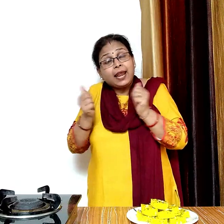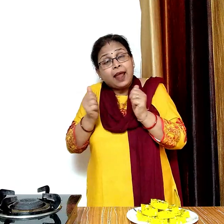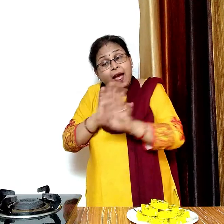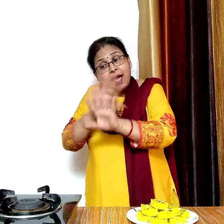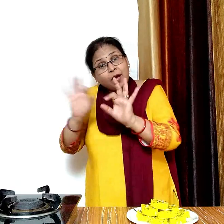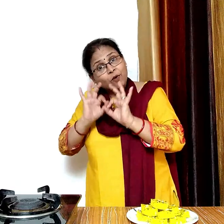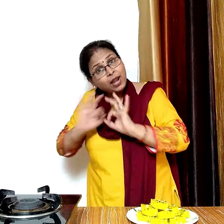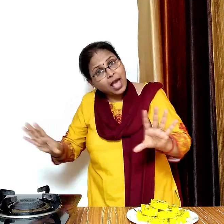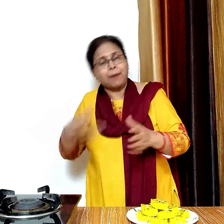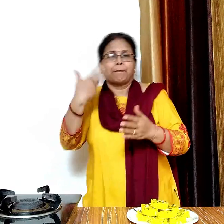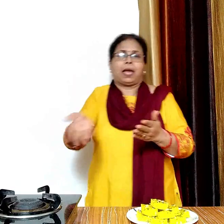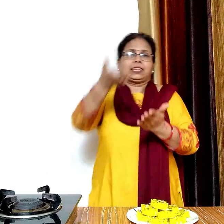और फिर उसे ढोखले पर डाल देंगे